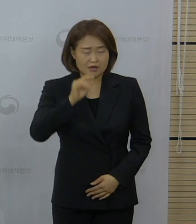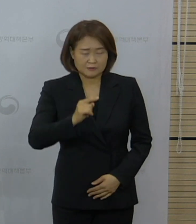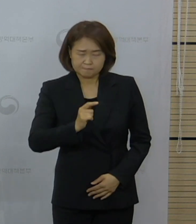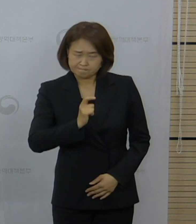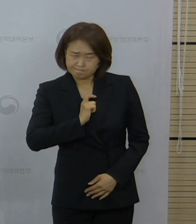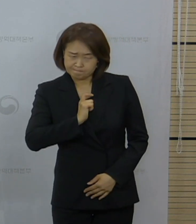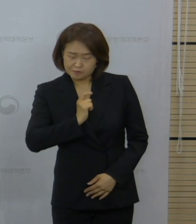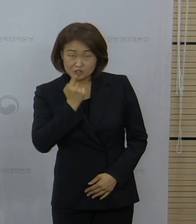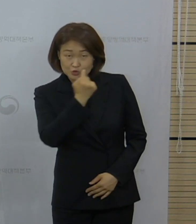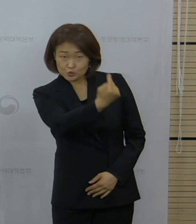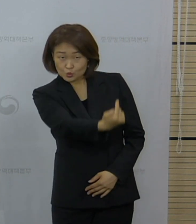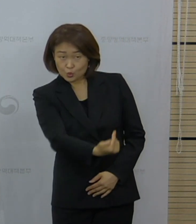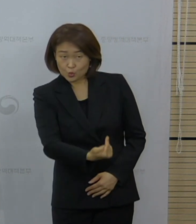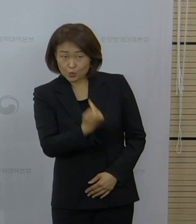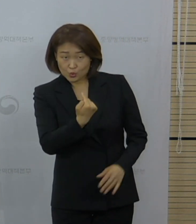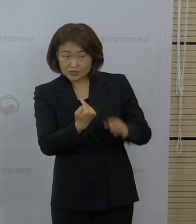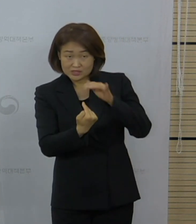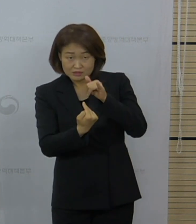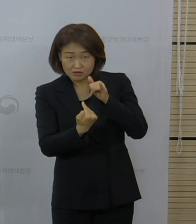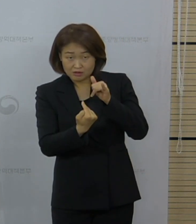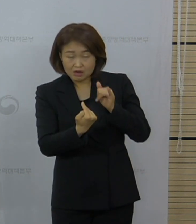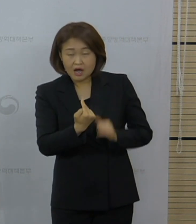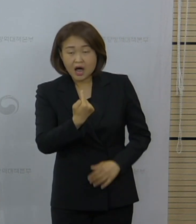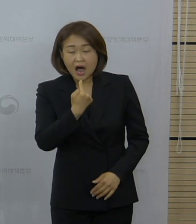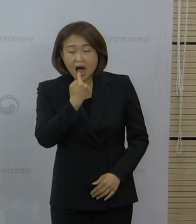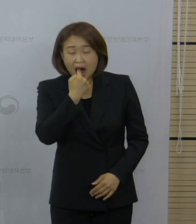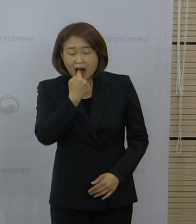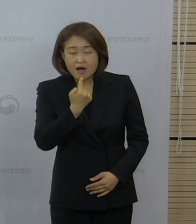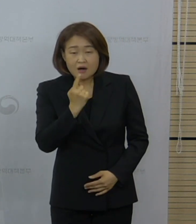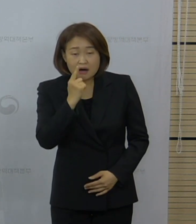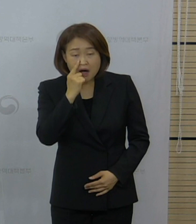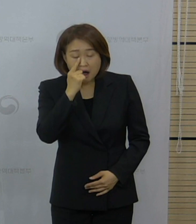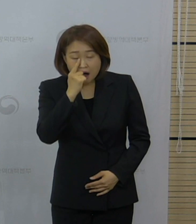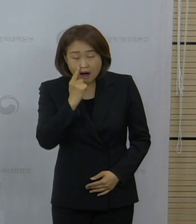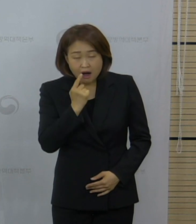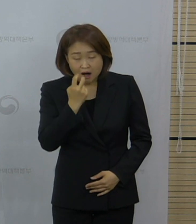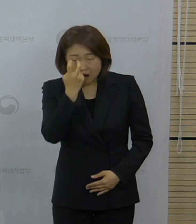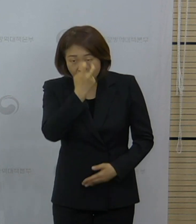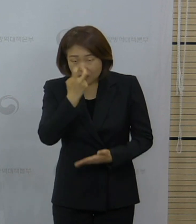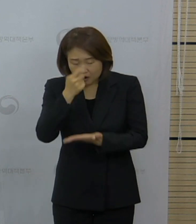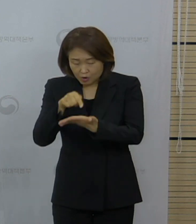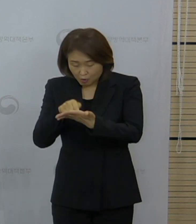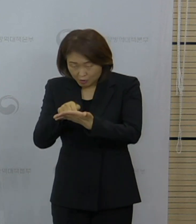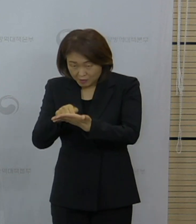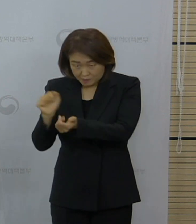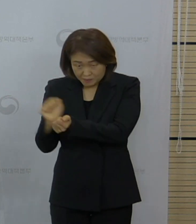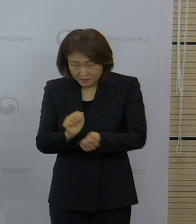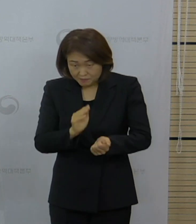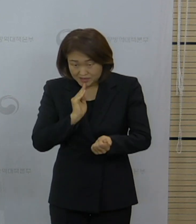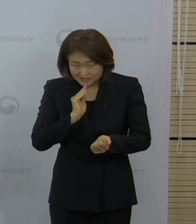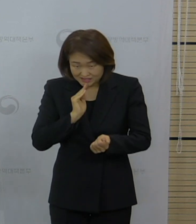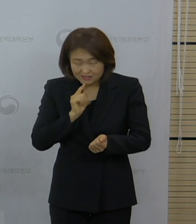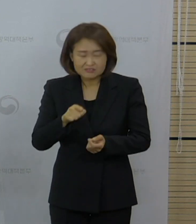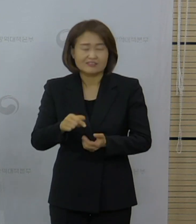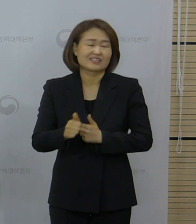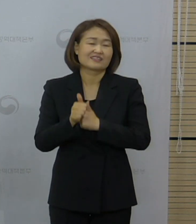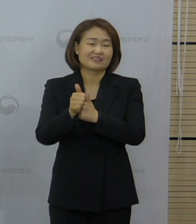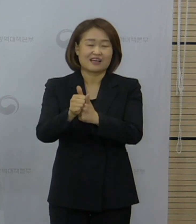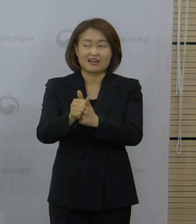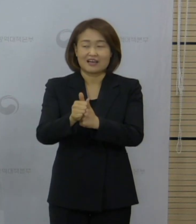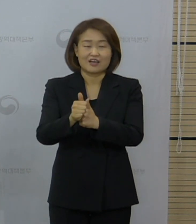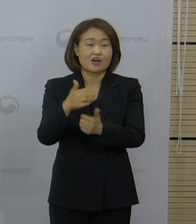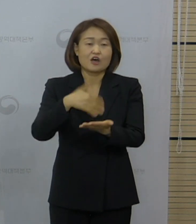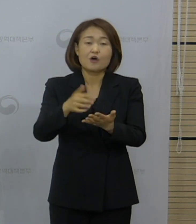사례를 중에서 PCR 양성이 나온 그런 사례를 계산하고 있습니다. 네 다음은